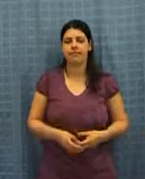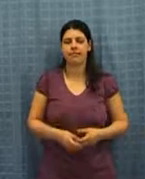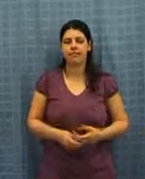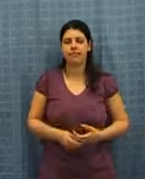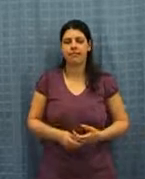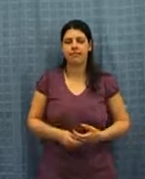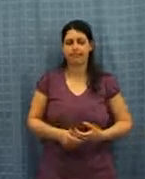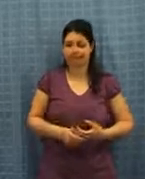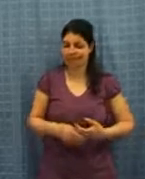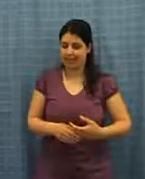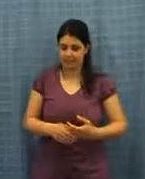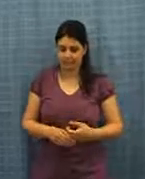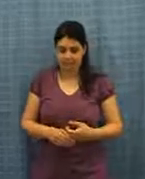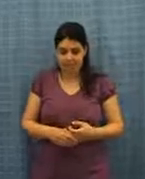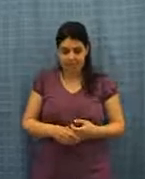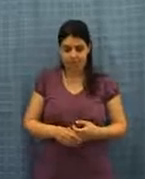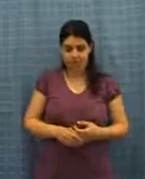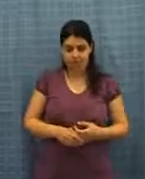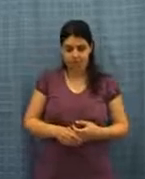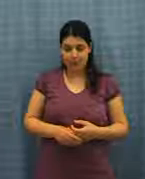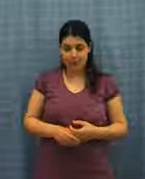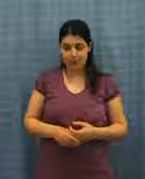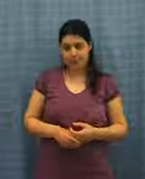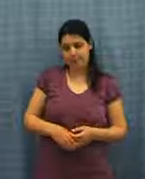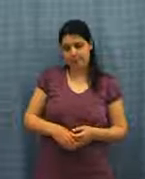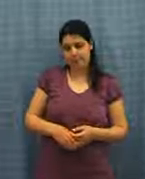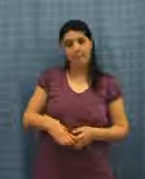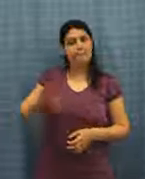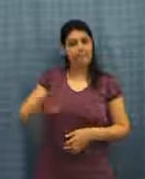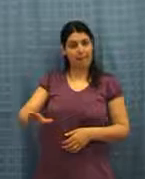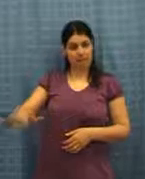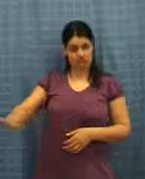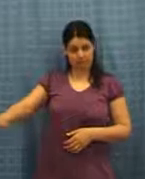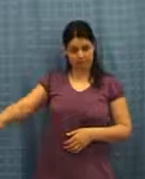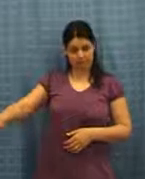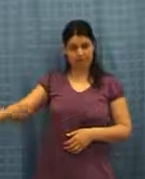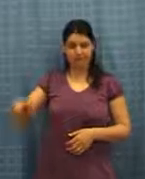...i bambini crescono meglio se insieme a loro vivono un cano, un gatto o un altro animale in Messico?